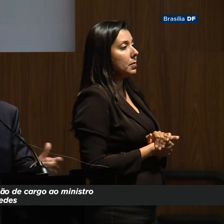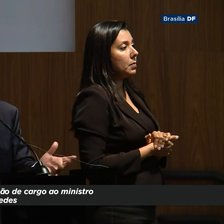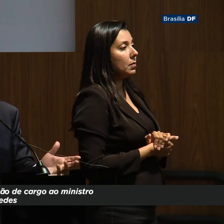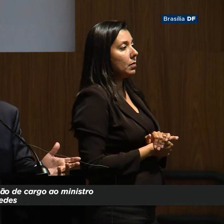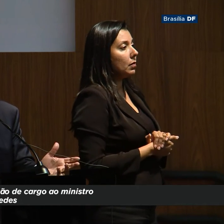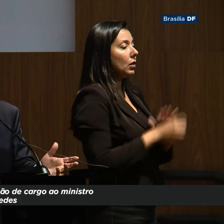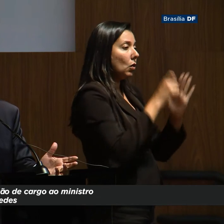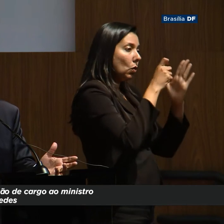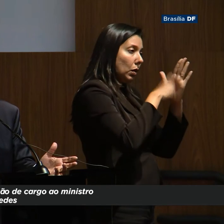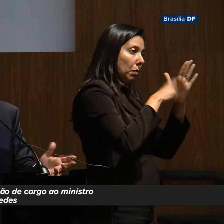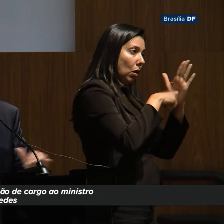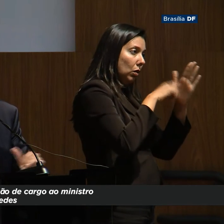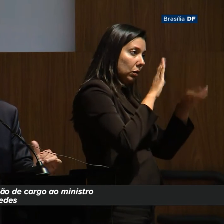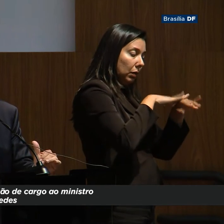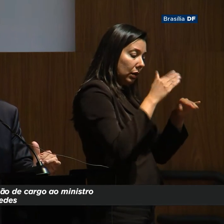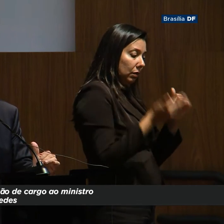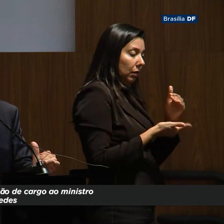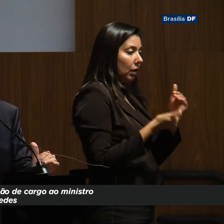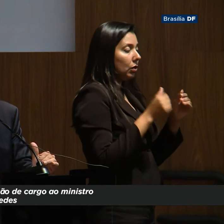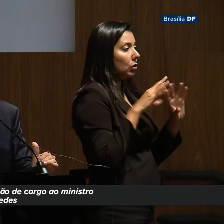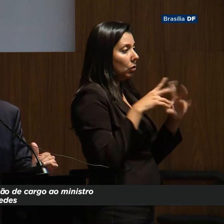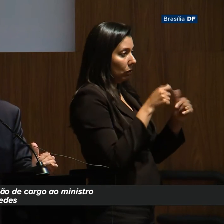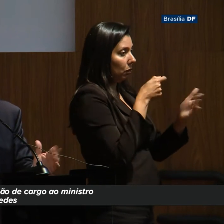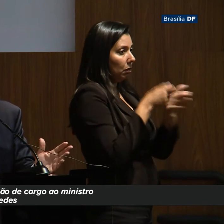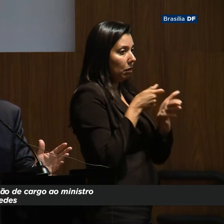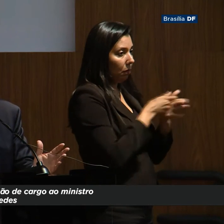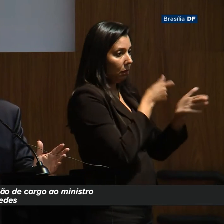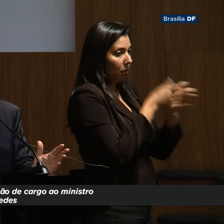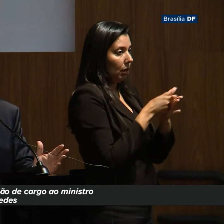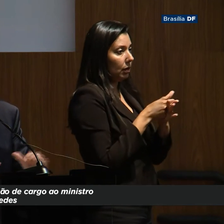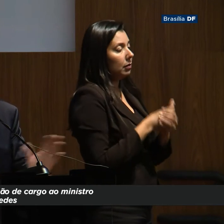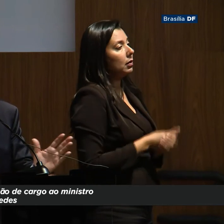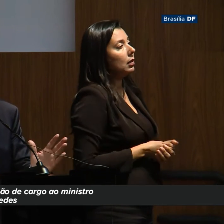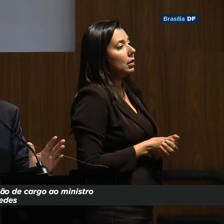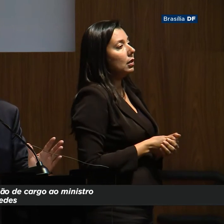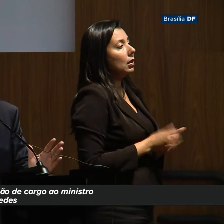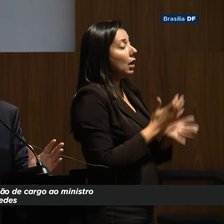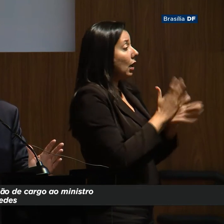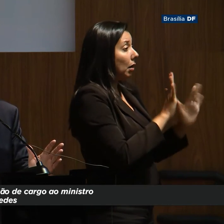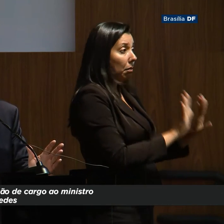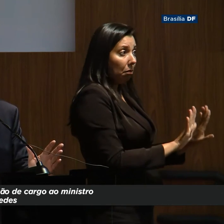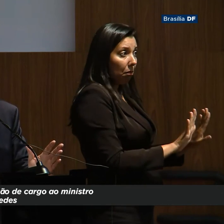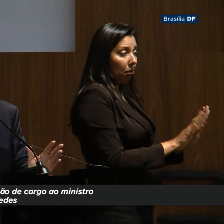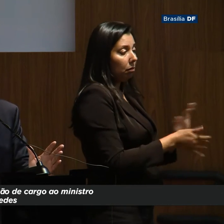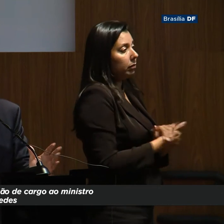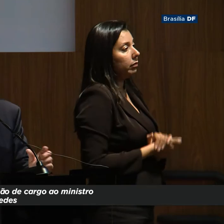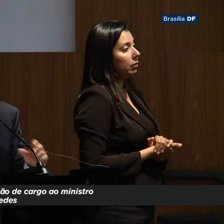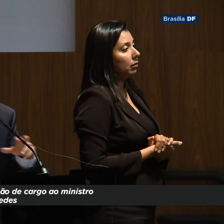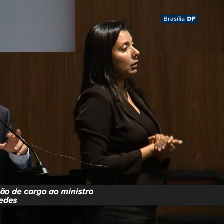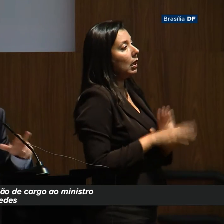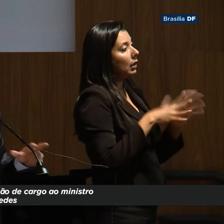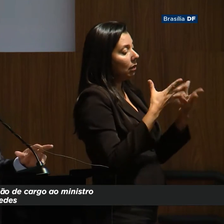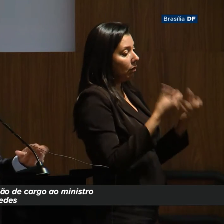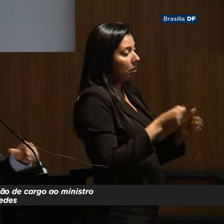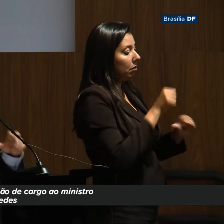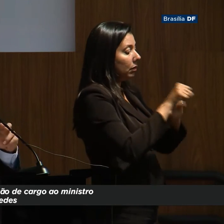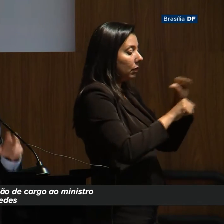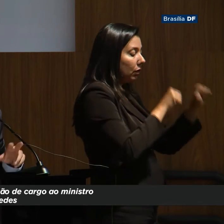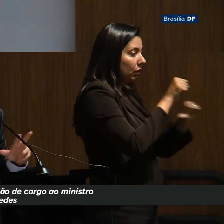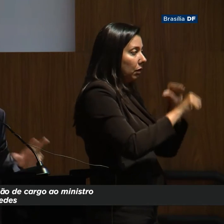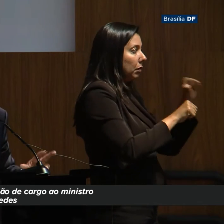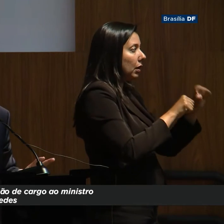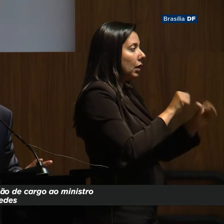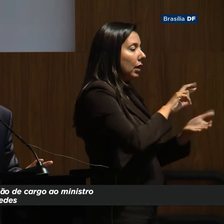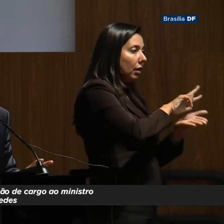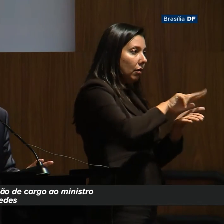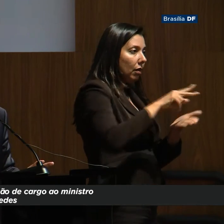Se os impostos forem mais baixos, todo mundo paga, não tem refis, vai acabar refis. Então, nós vamos transformar em